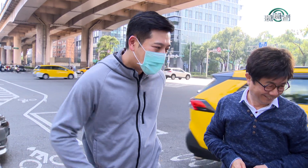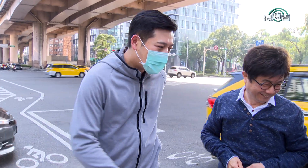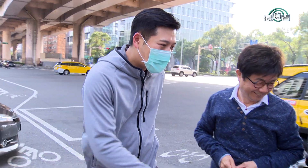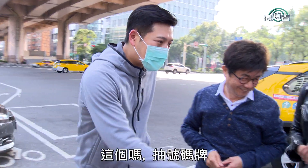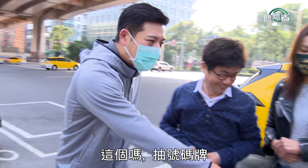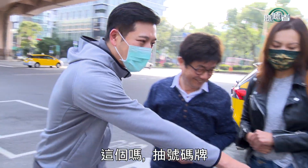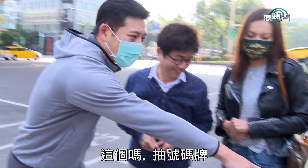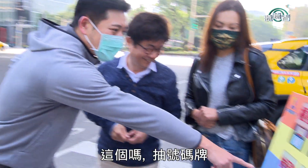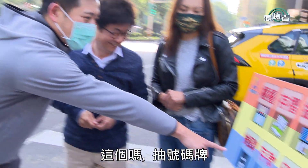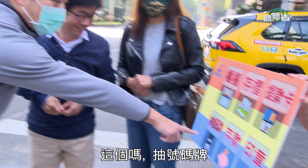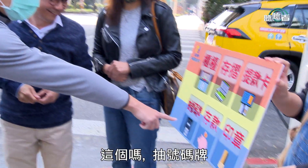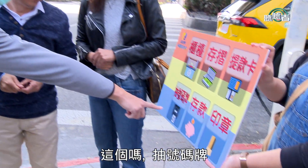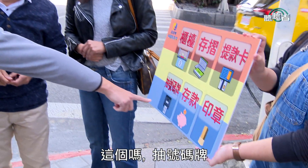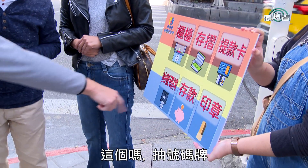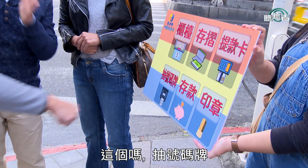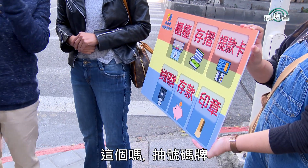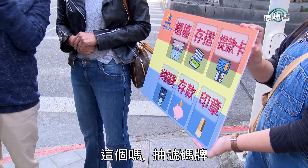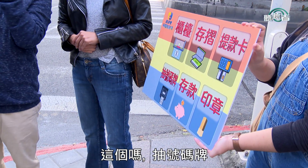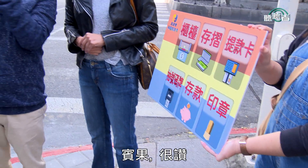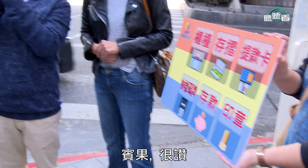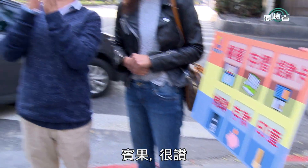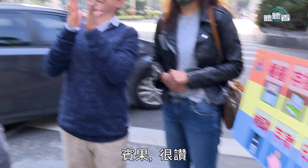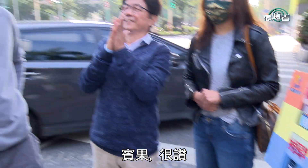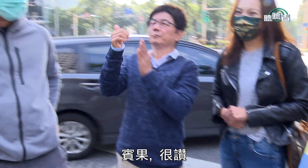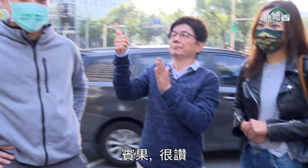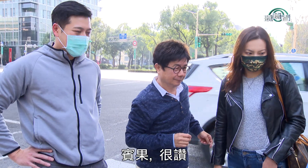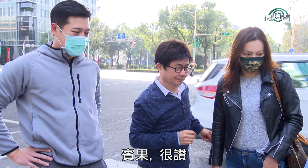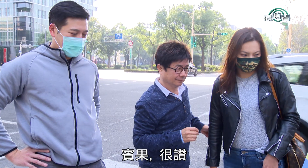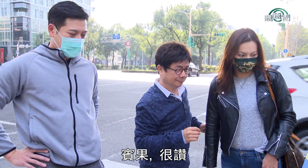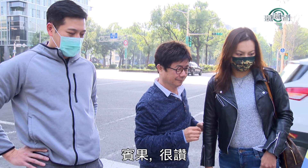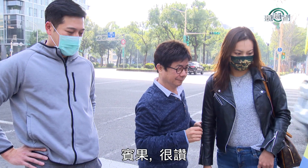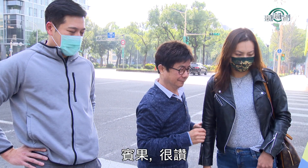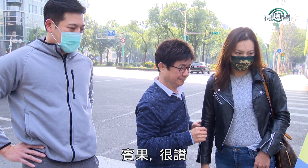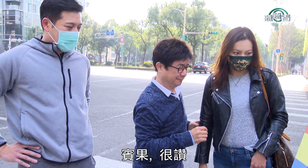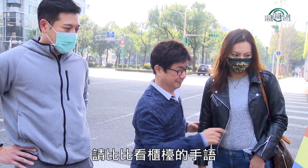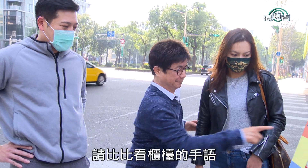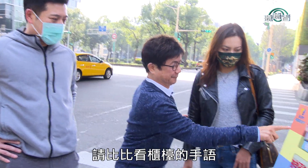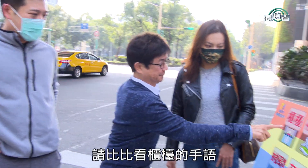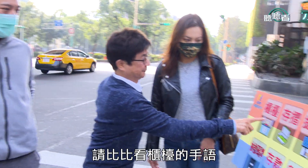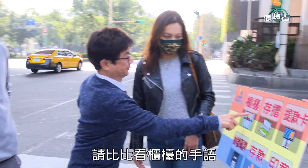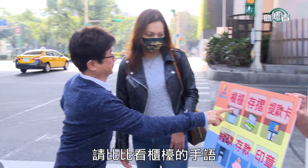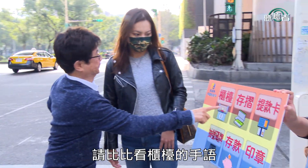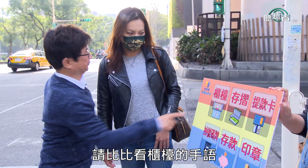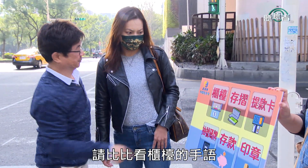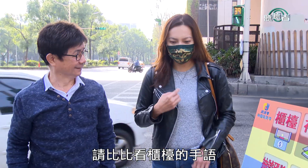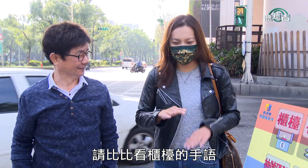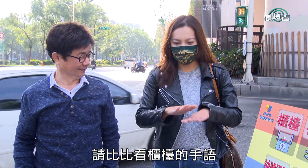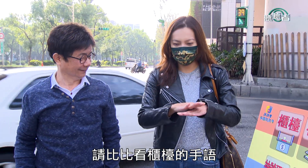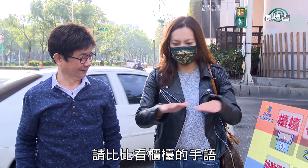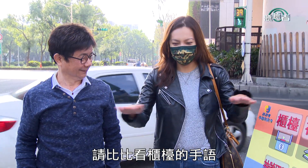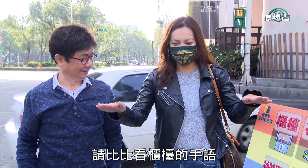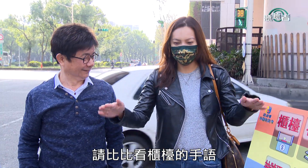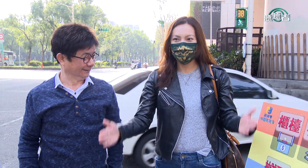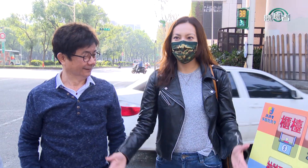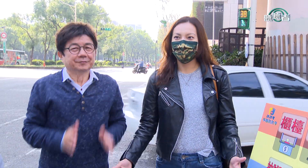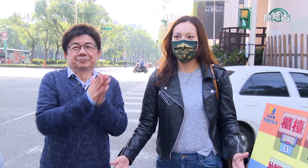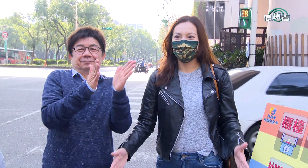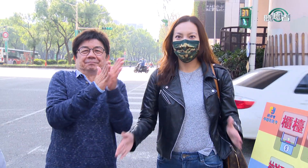这个吗这个好哦Bingo 很赞来 请比比看柜台的手语来